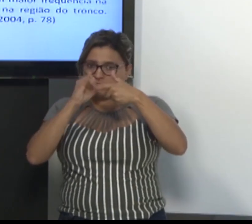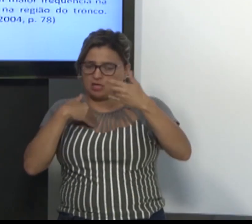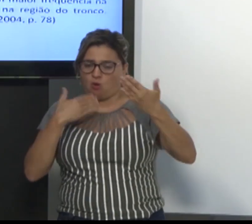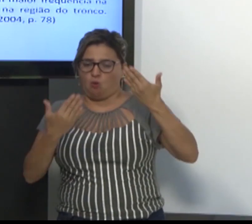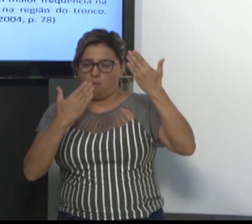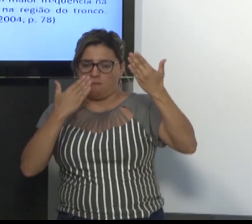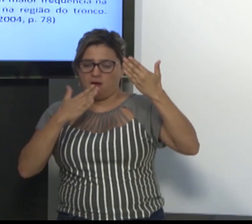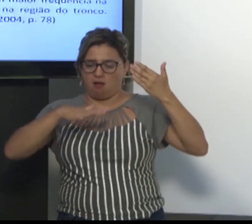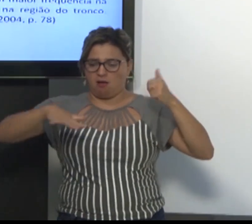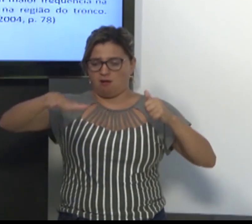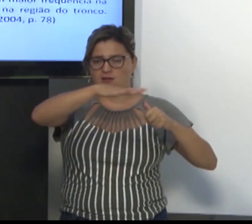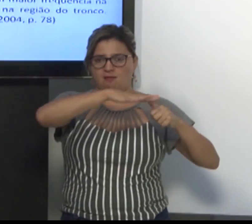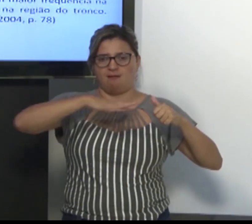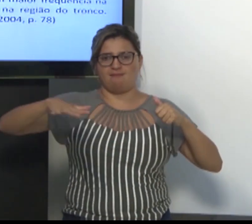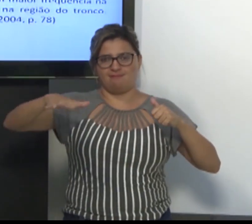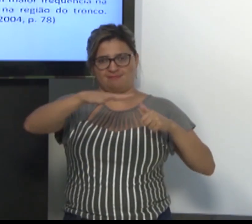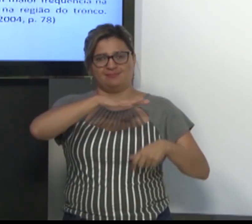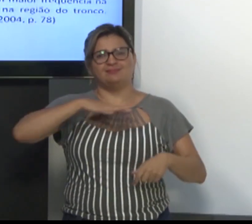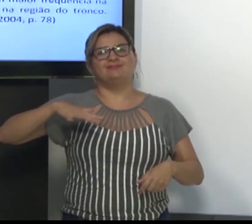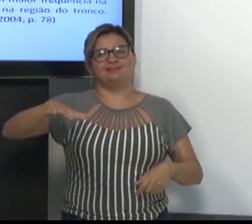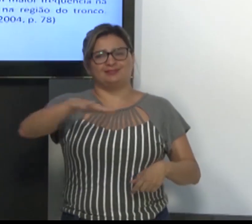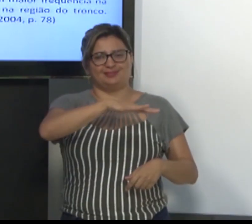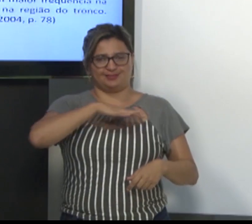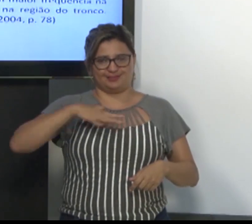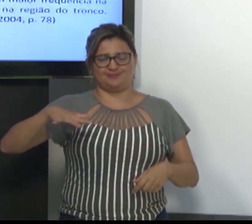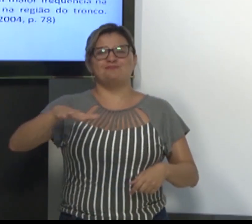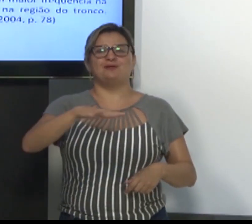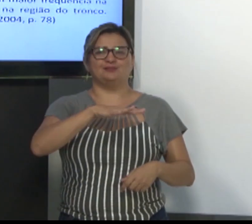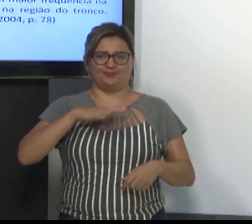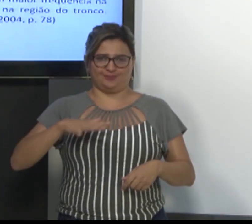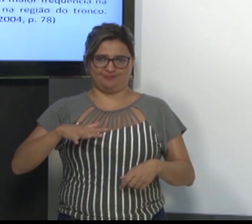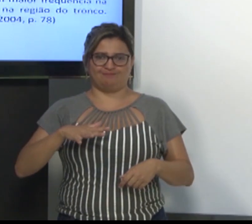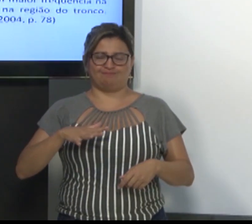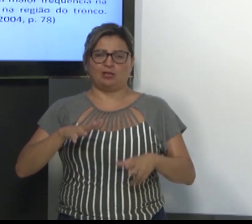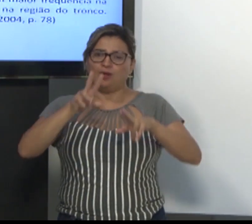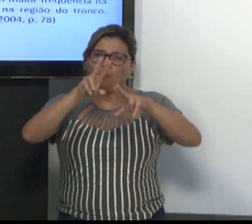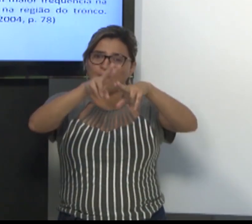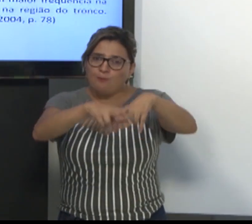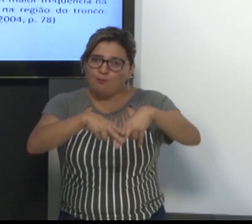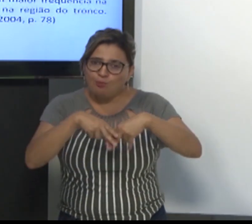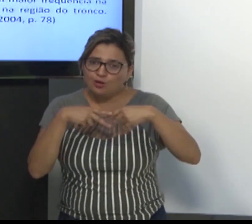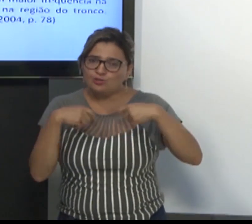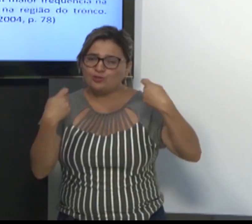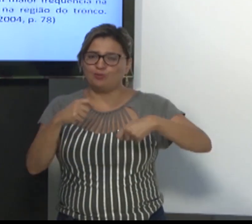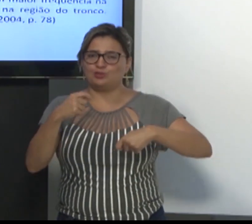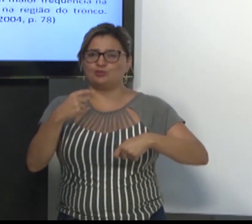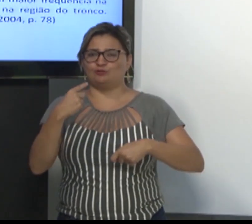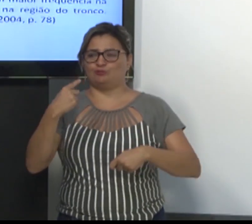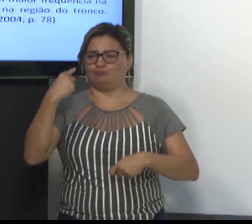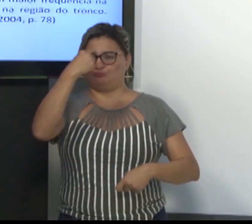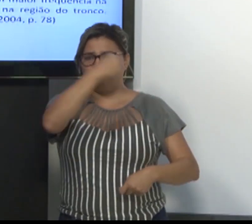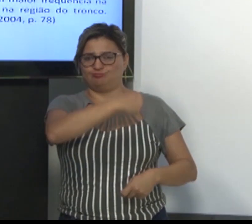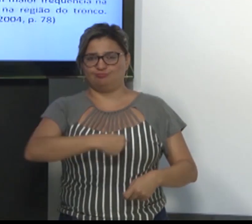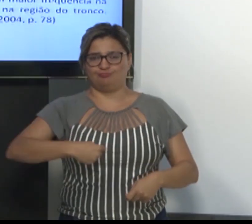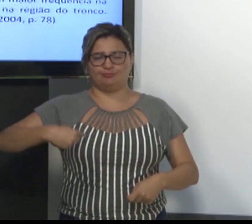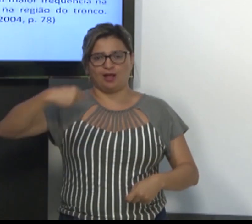de sinais. Então, nós usamos as configurações, além disso,